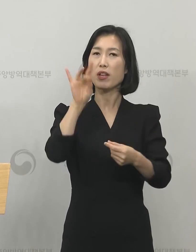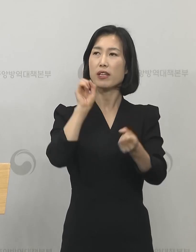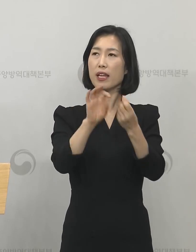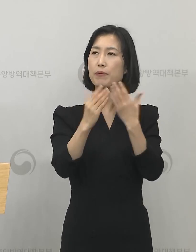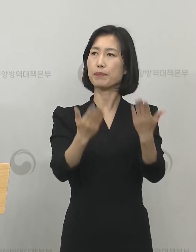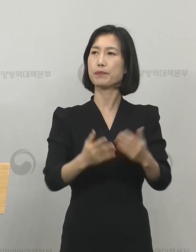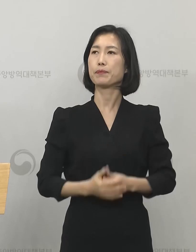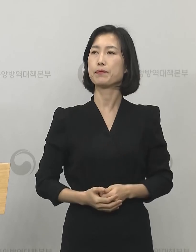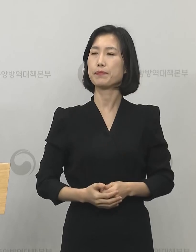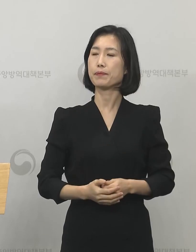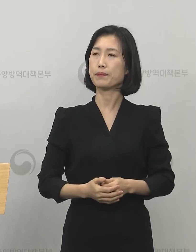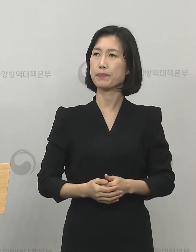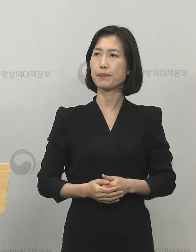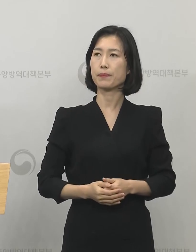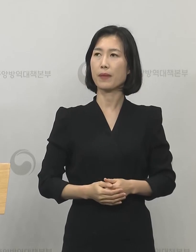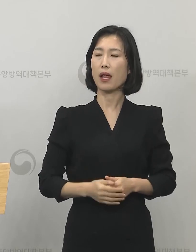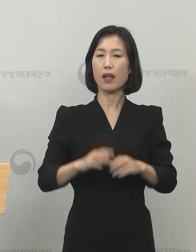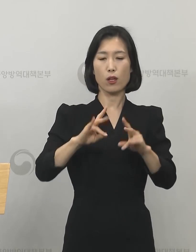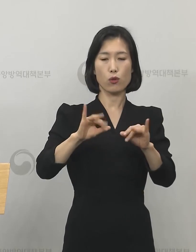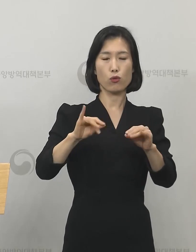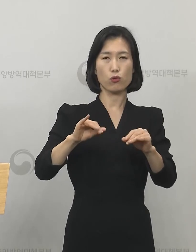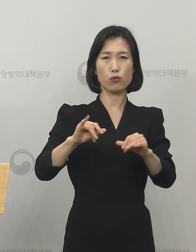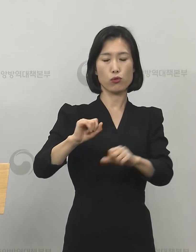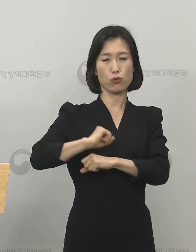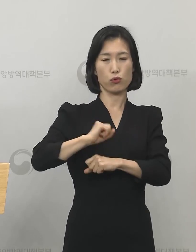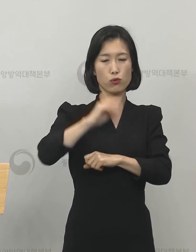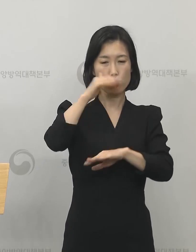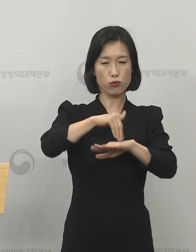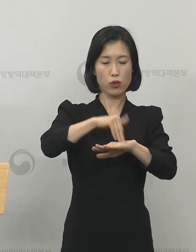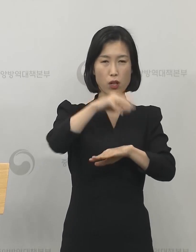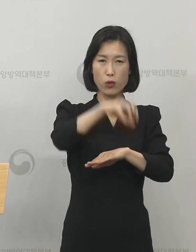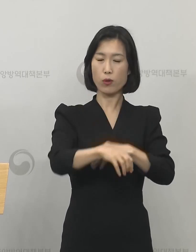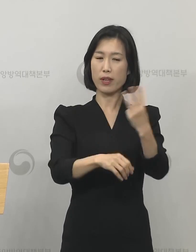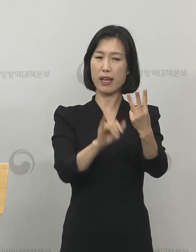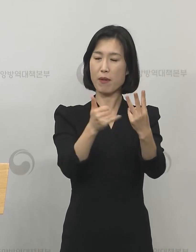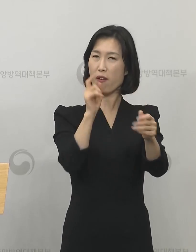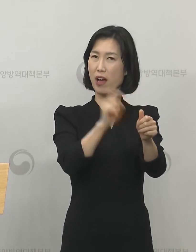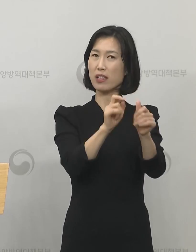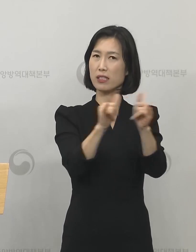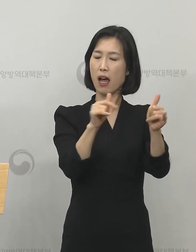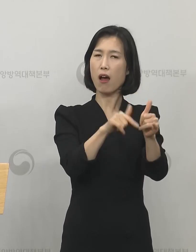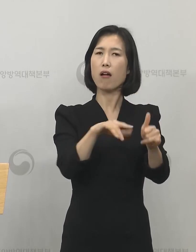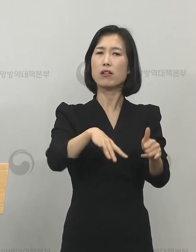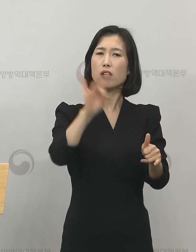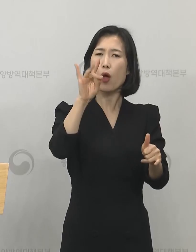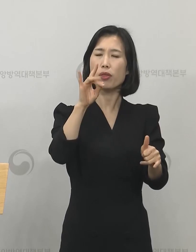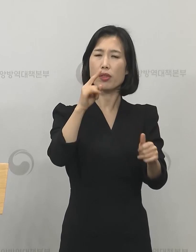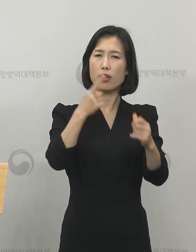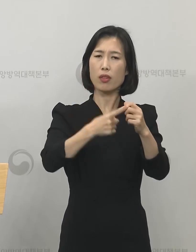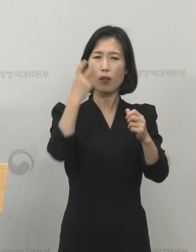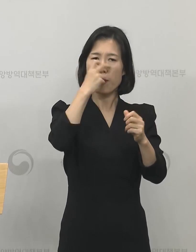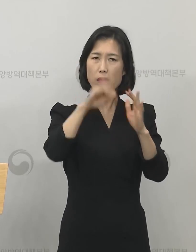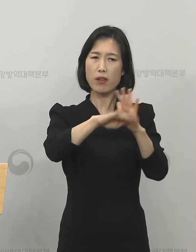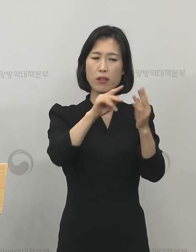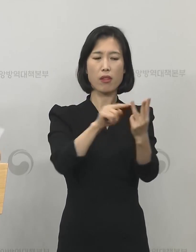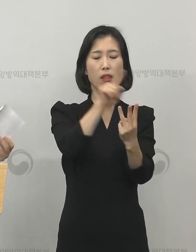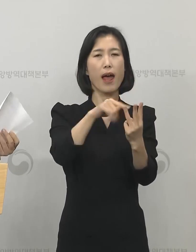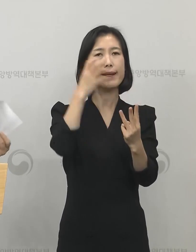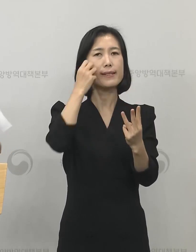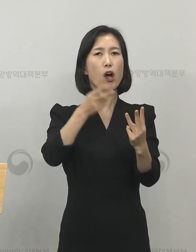번째입니다. 육군 훈련소 3명의 확진자가 첫 검사에서 모두 음성이 나왔다가